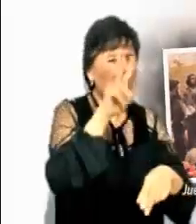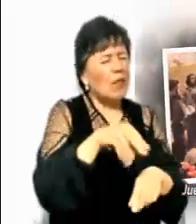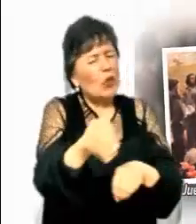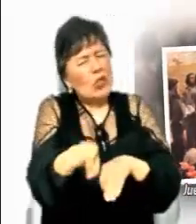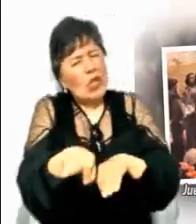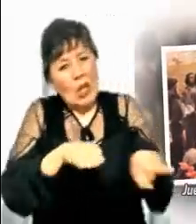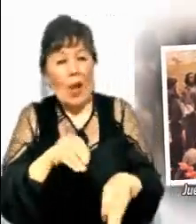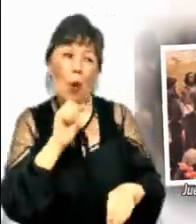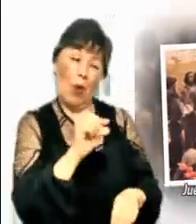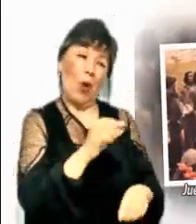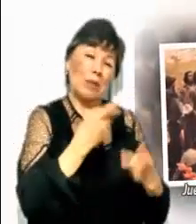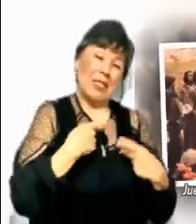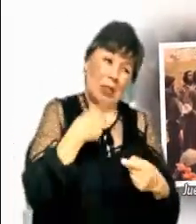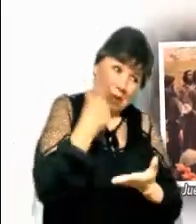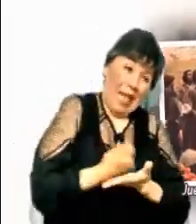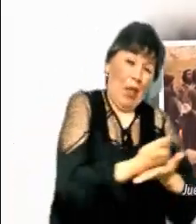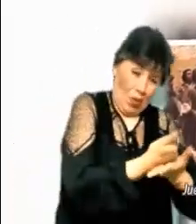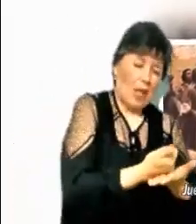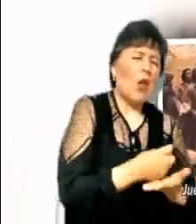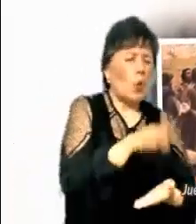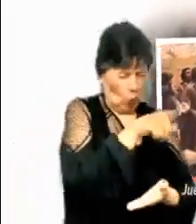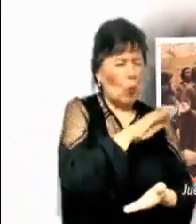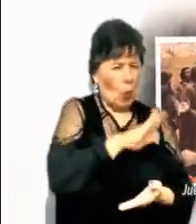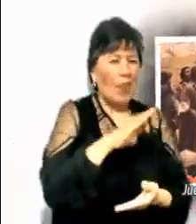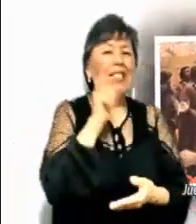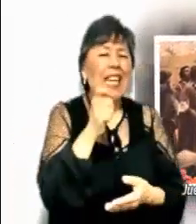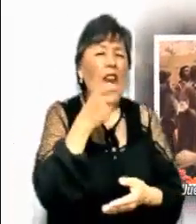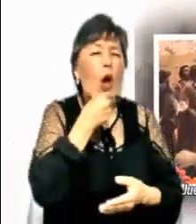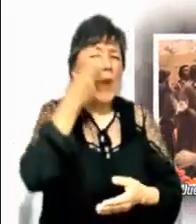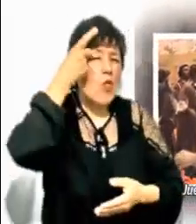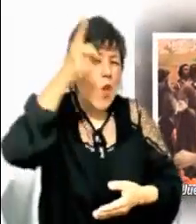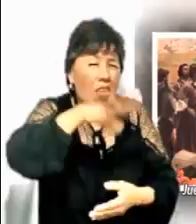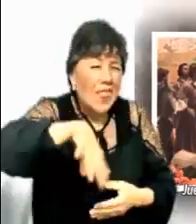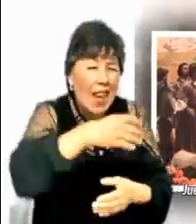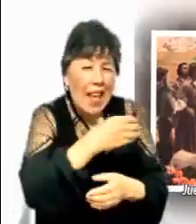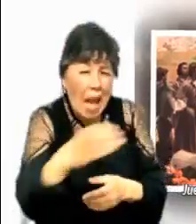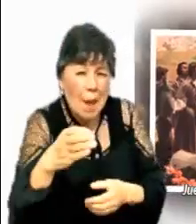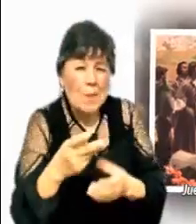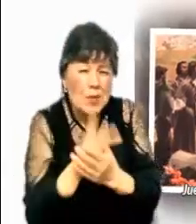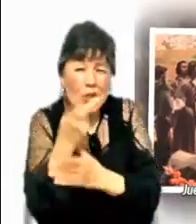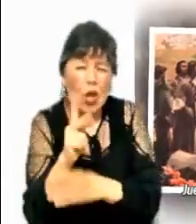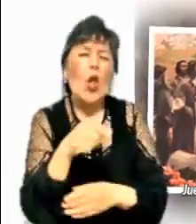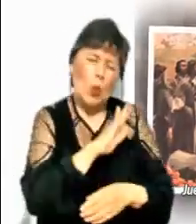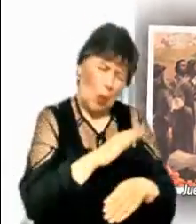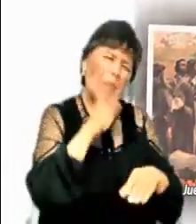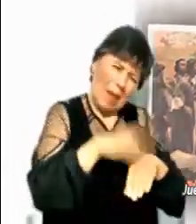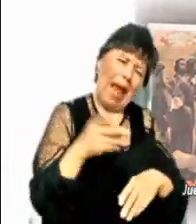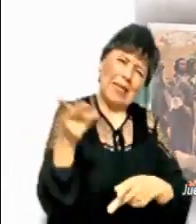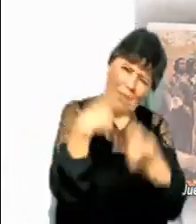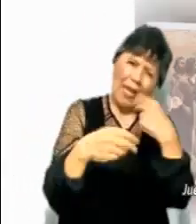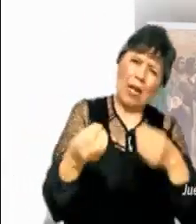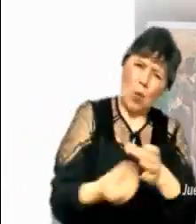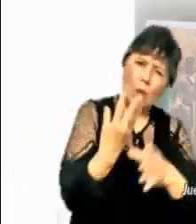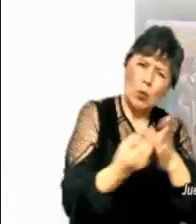cosecha es mucha y los trabajadores pocos. Rueguen por lo tanto al dueño de la mies que envíe trabajadores a sus campos.